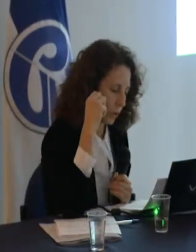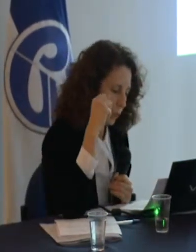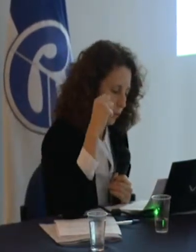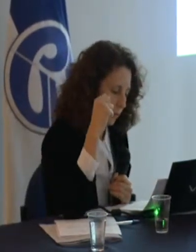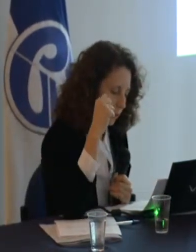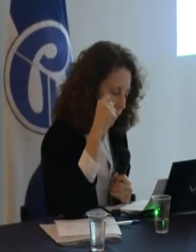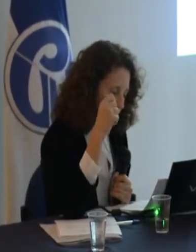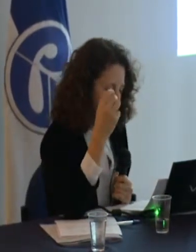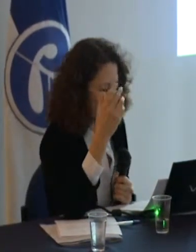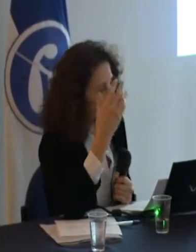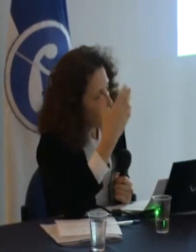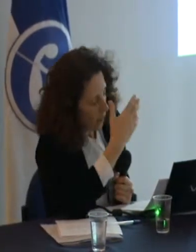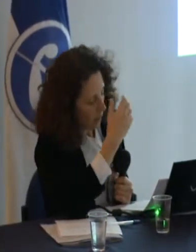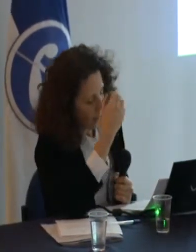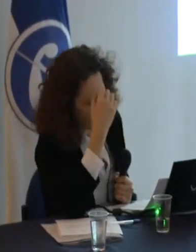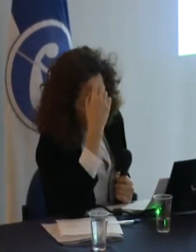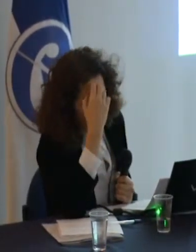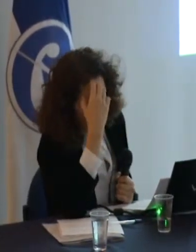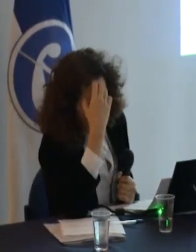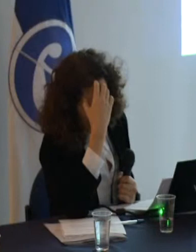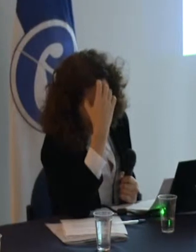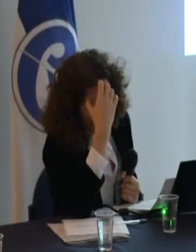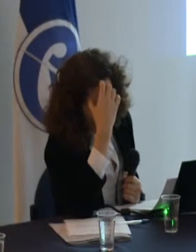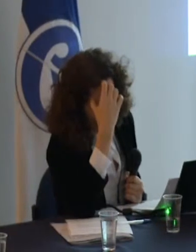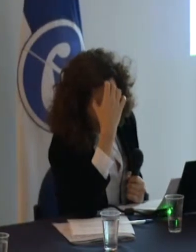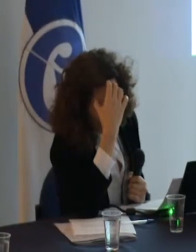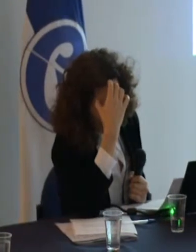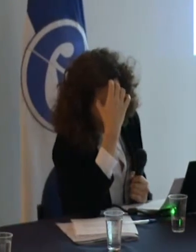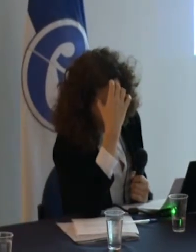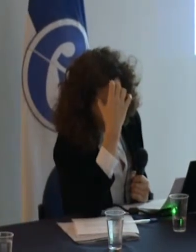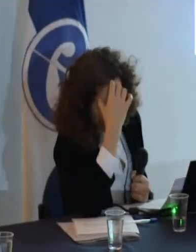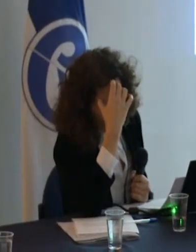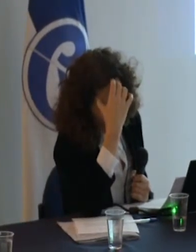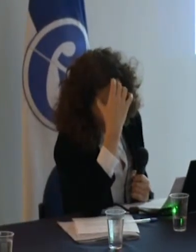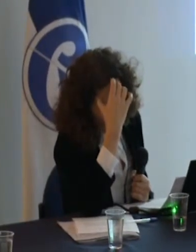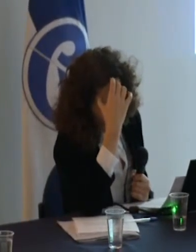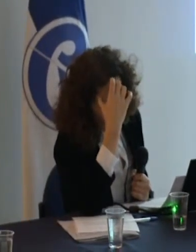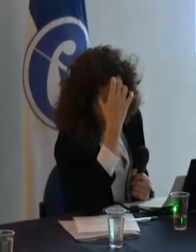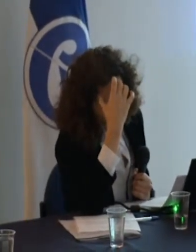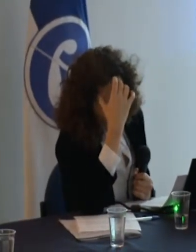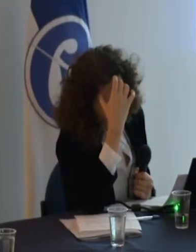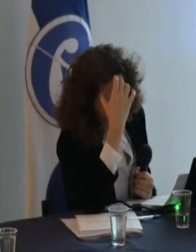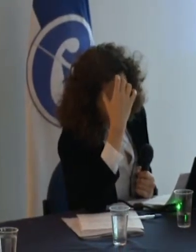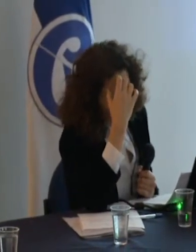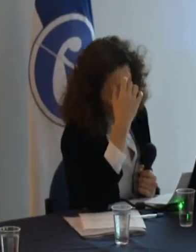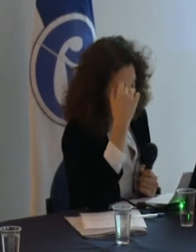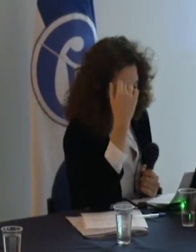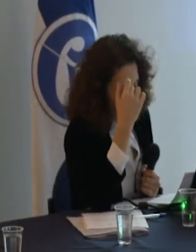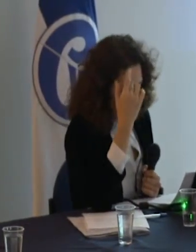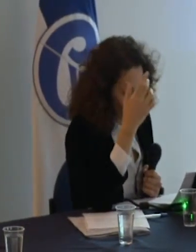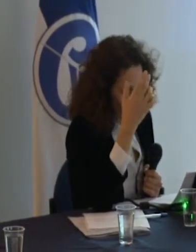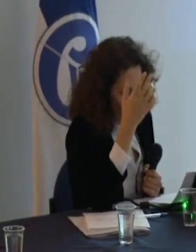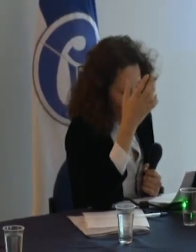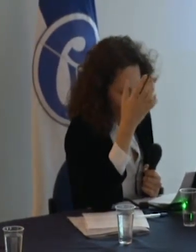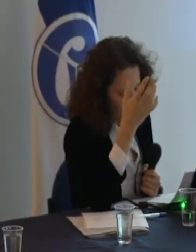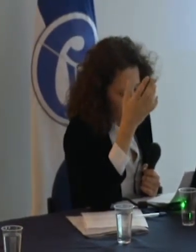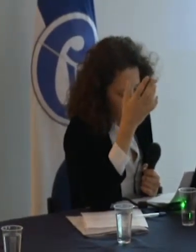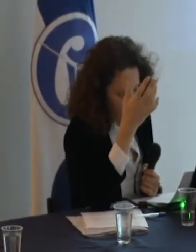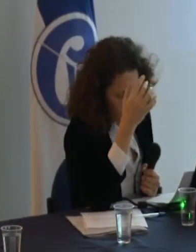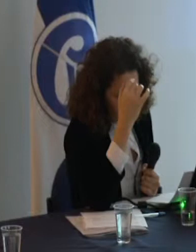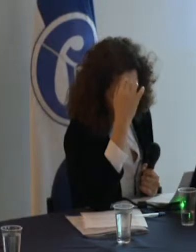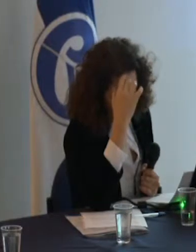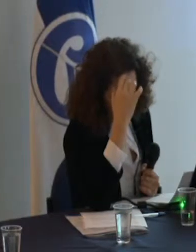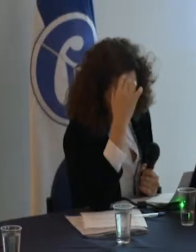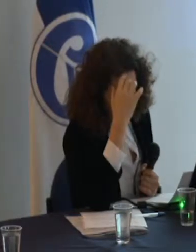necesidades de la sociedad política y las del medio ocupacional específico la adhesión a la